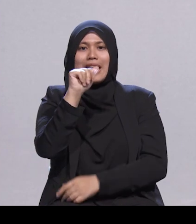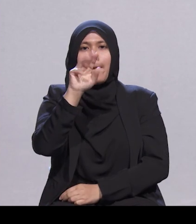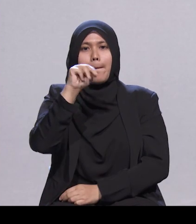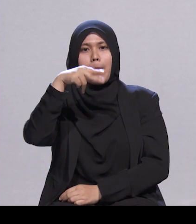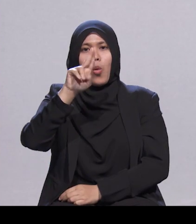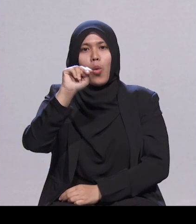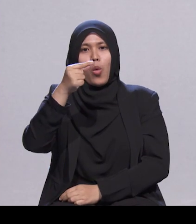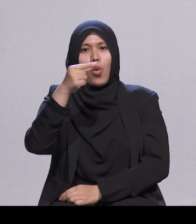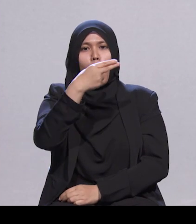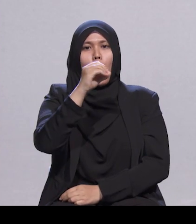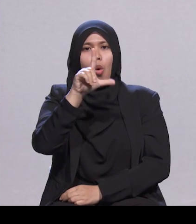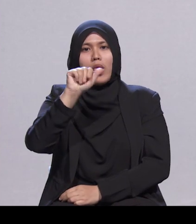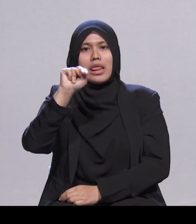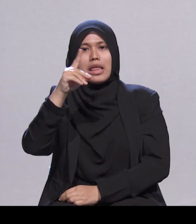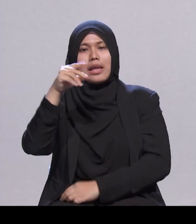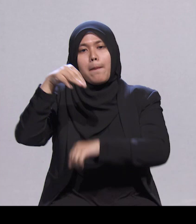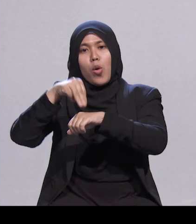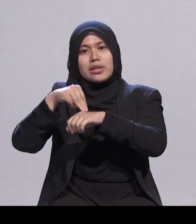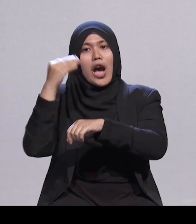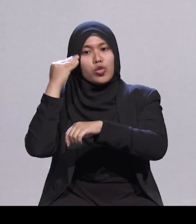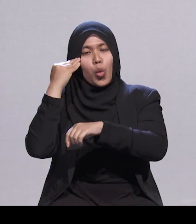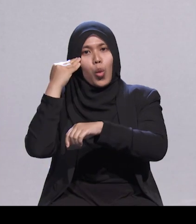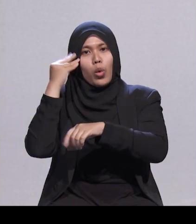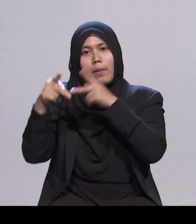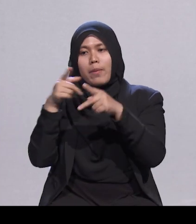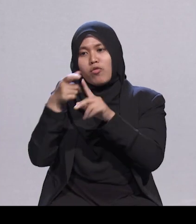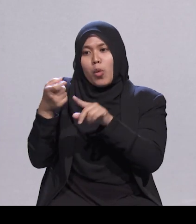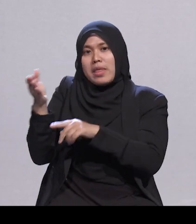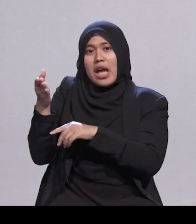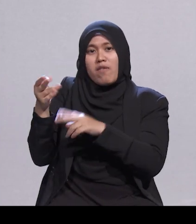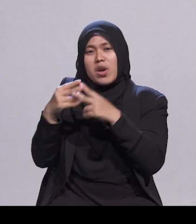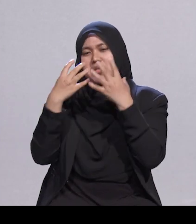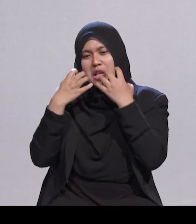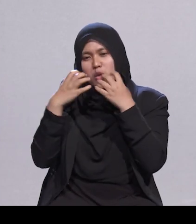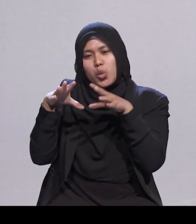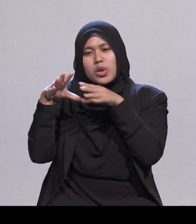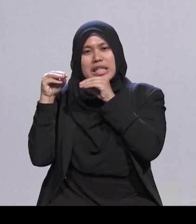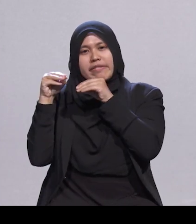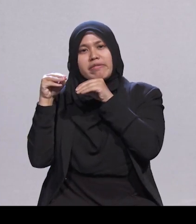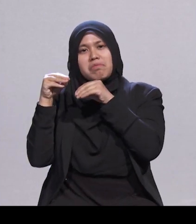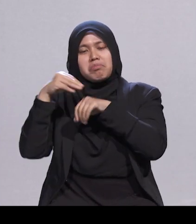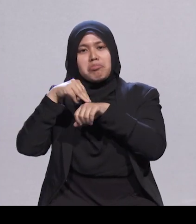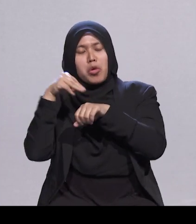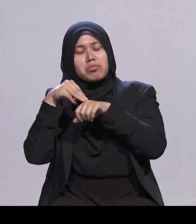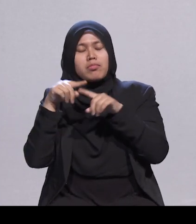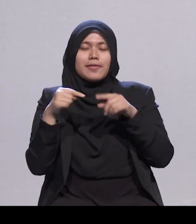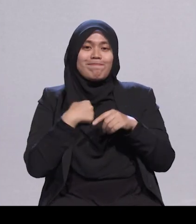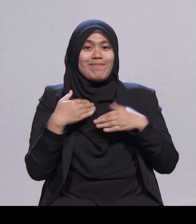Kampung Holland agak sedih meninggalkan masjid itu. Tetapi saya gembira kedatangan mereka disambut mesra